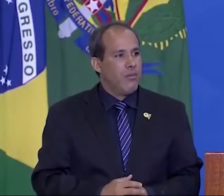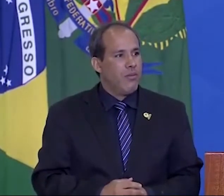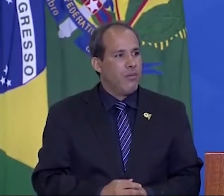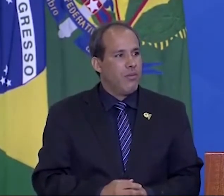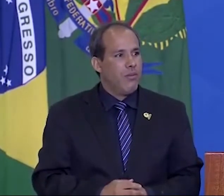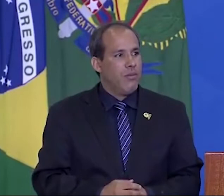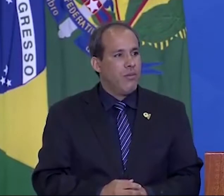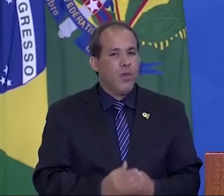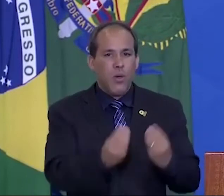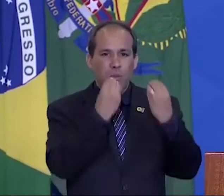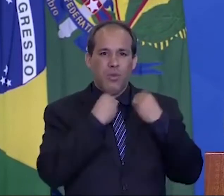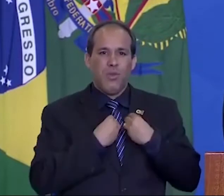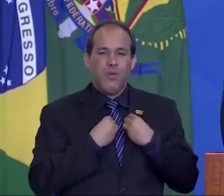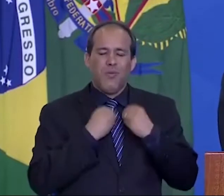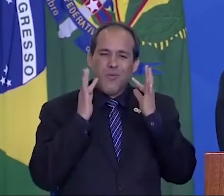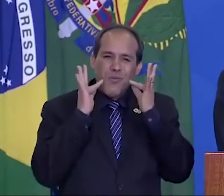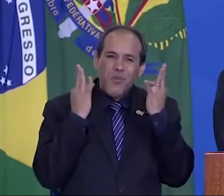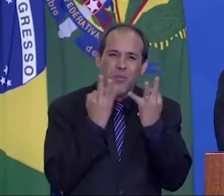uma família.